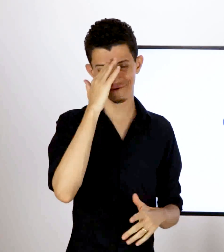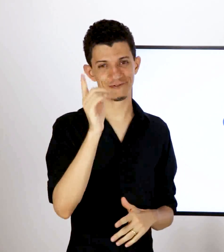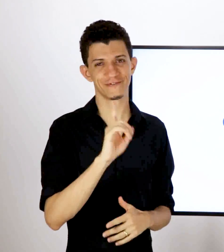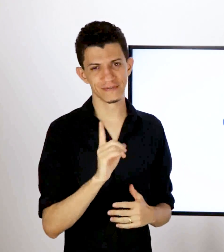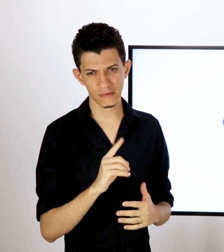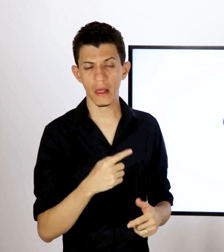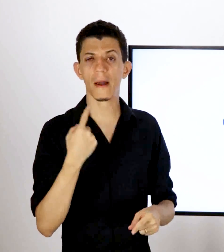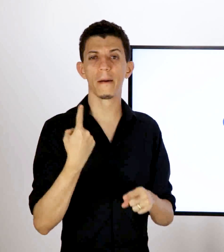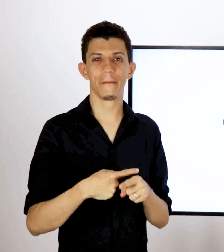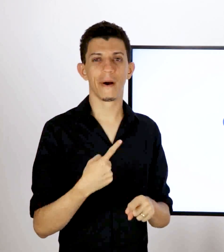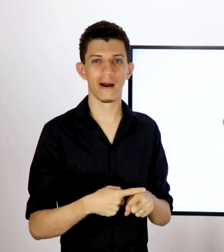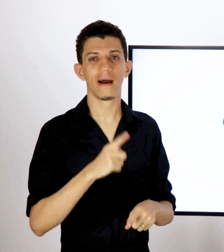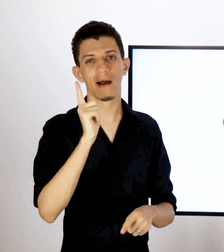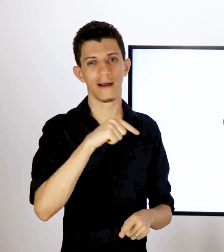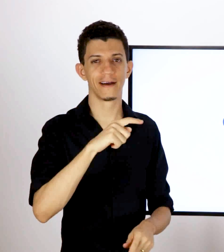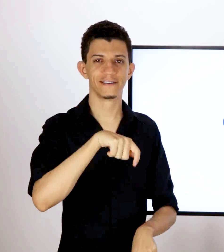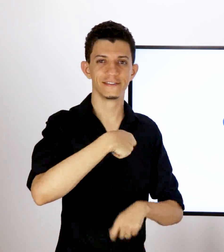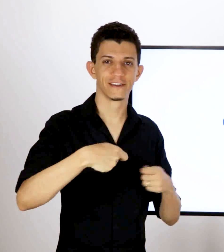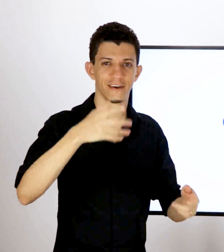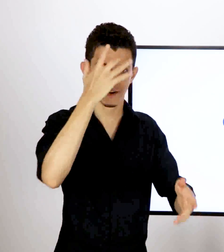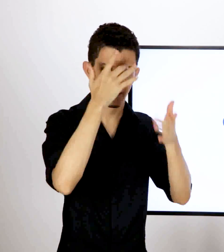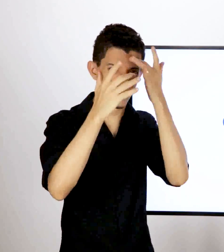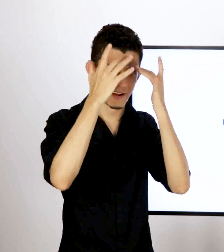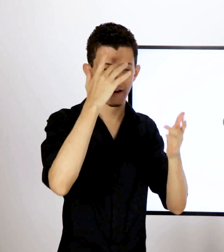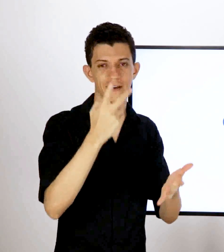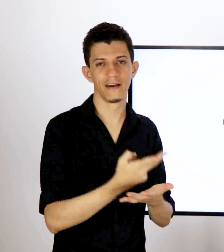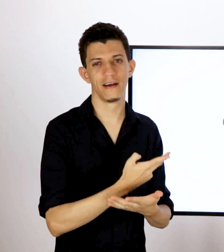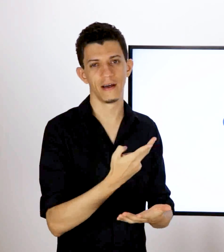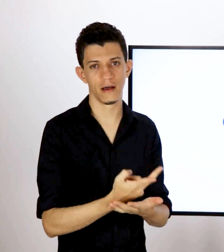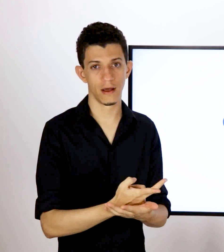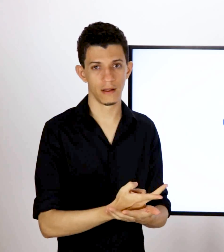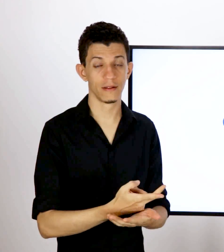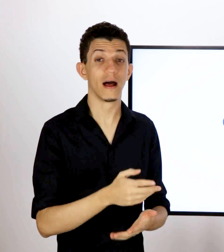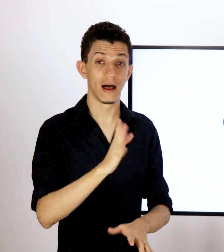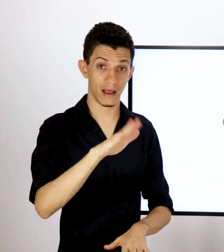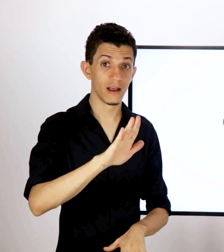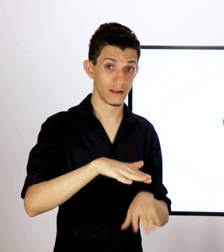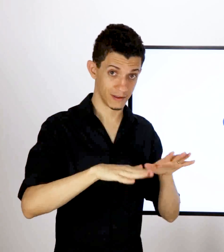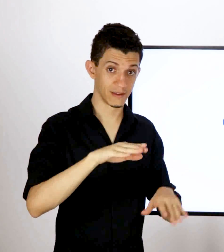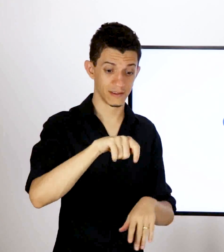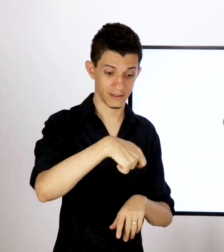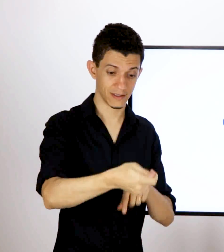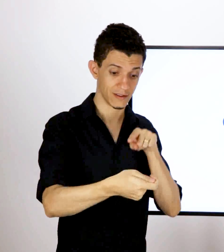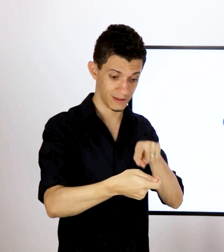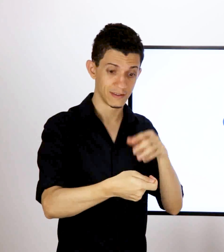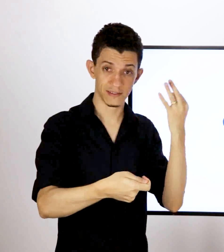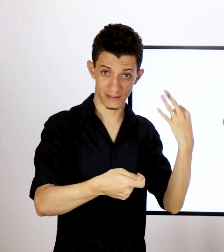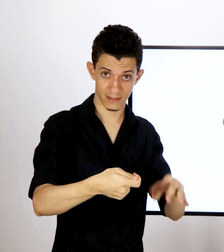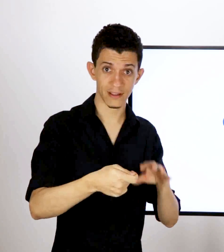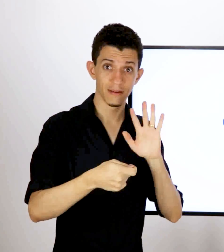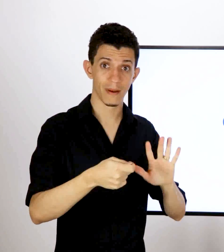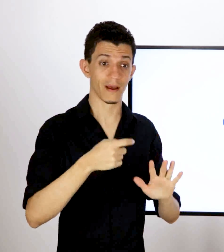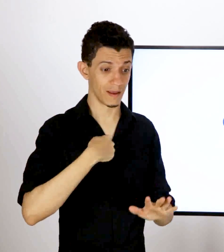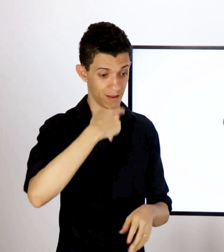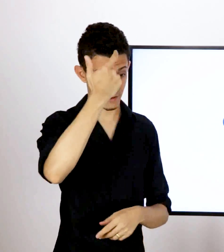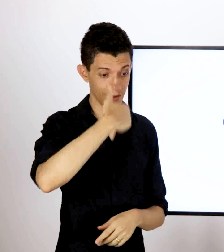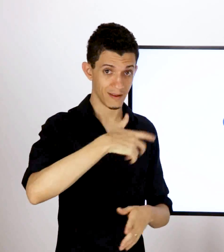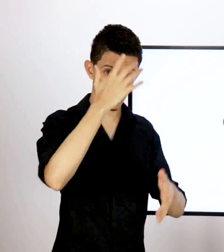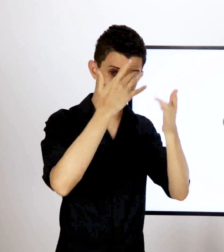sinalizando para mim e eu não entendendo nada, tudo obscuro. Porque o que eu havia memorizado era apenas os sinais. Às vezes, eu